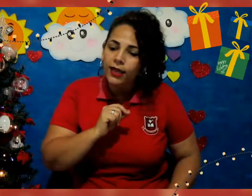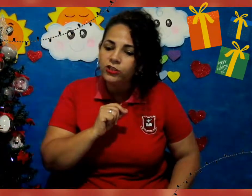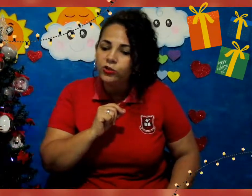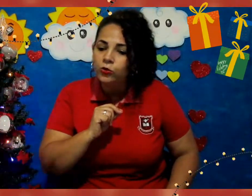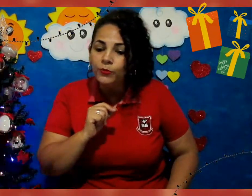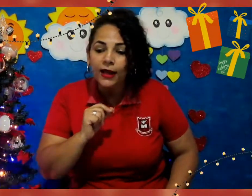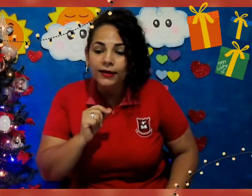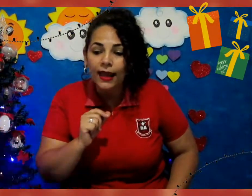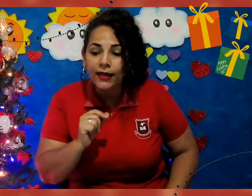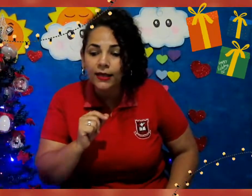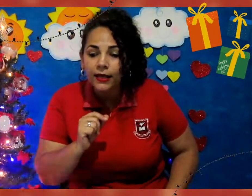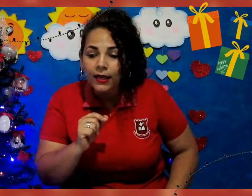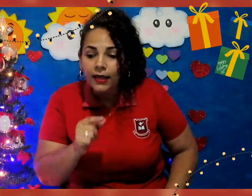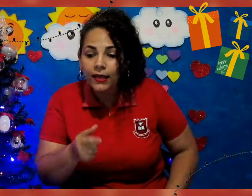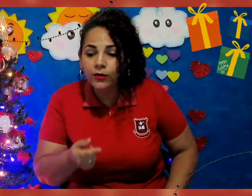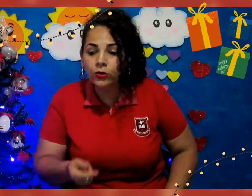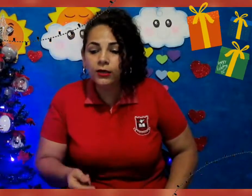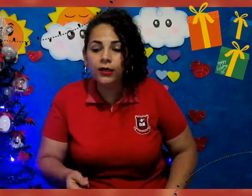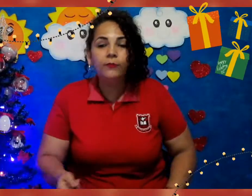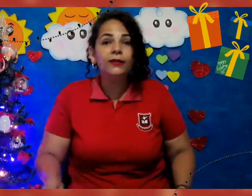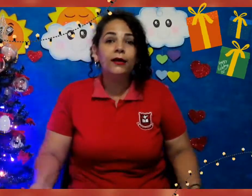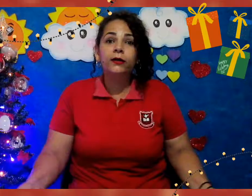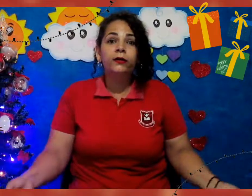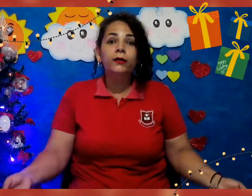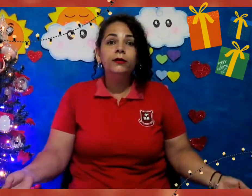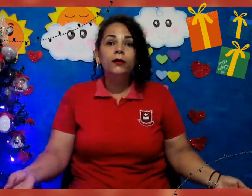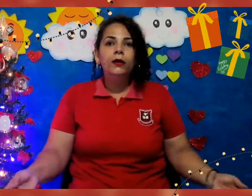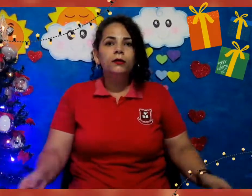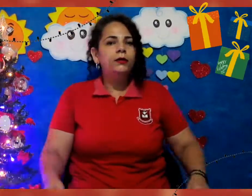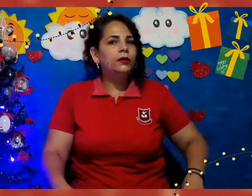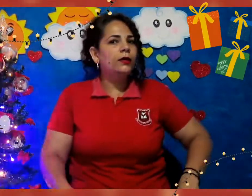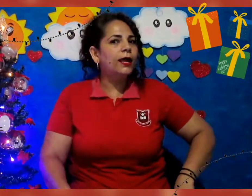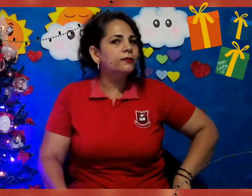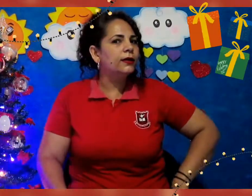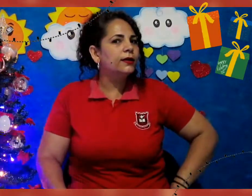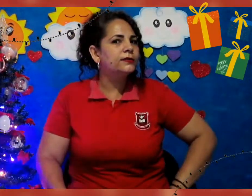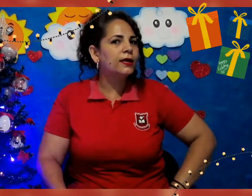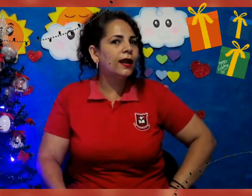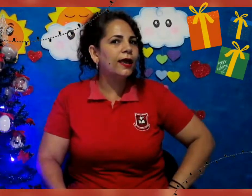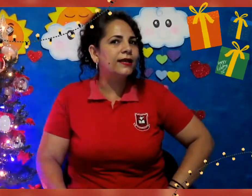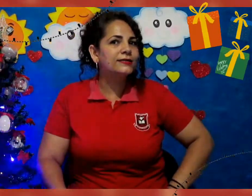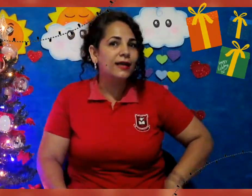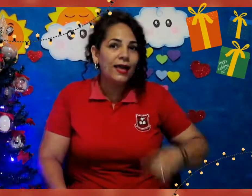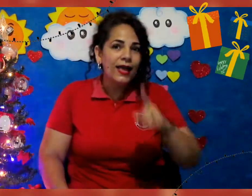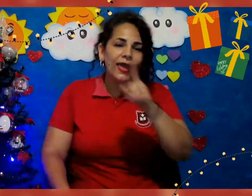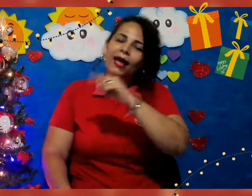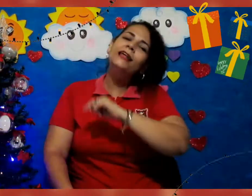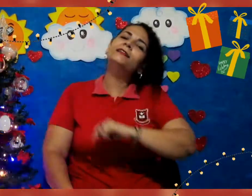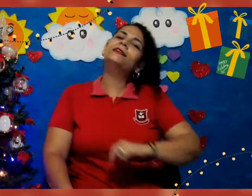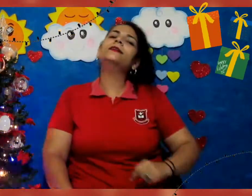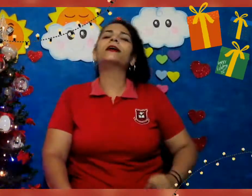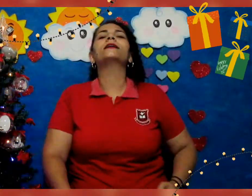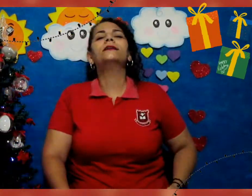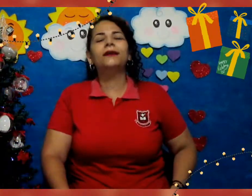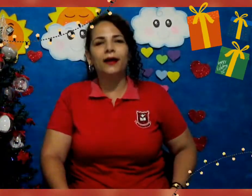ketchup da Kelly e no Kib da Kiki. Que letrinha será essa? É a letrinha K.